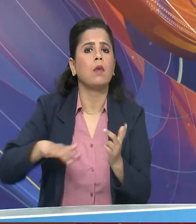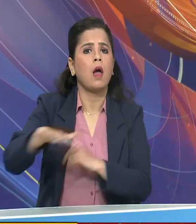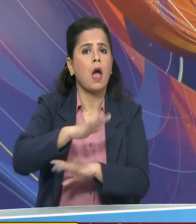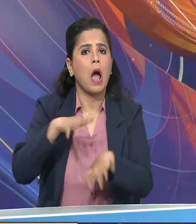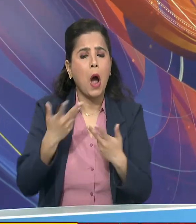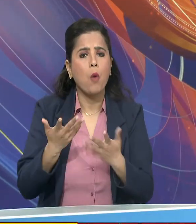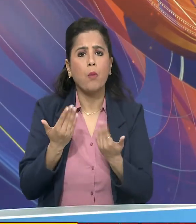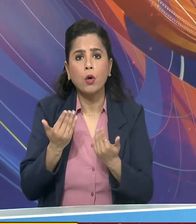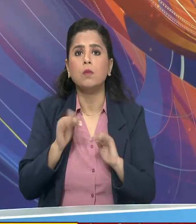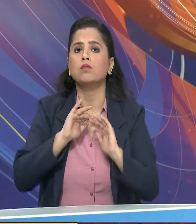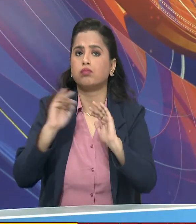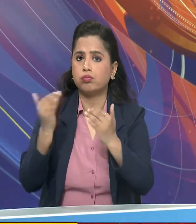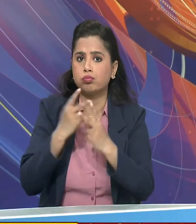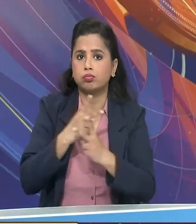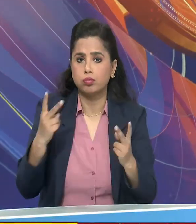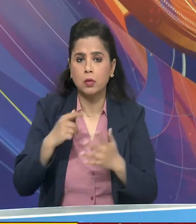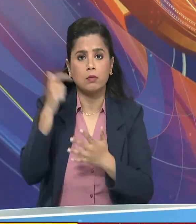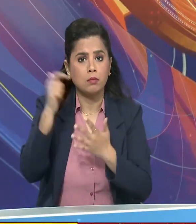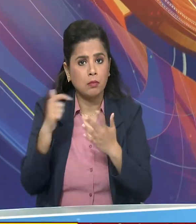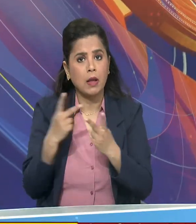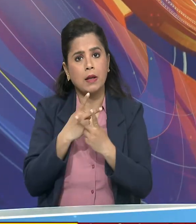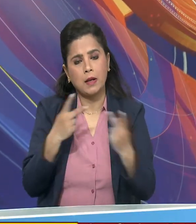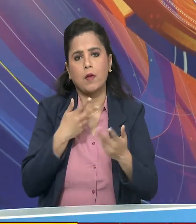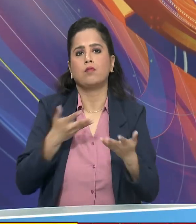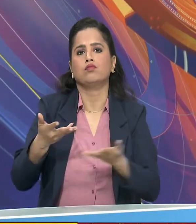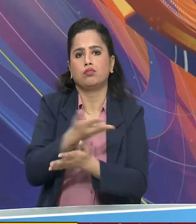सहयोग पर भी चर्चा करेंगी